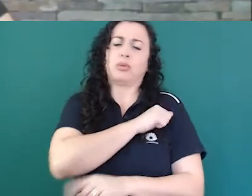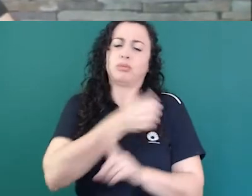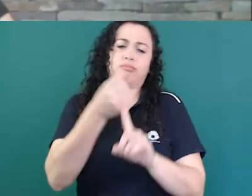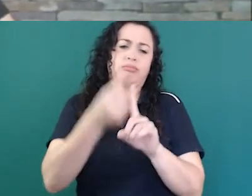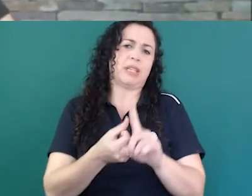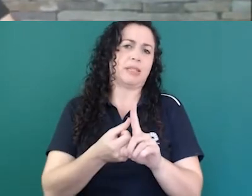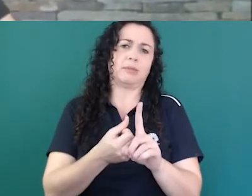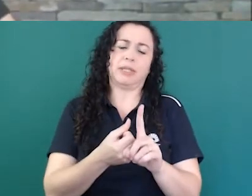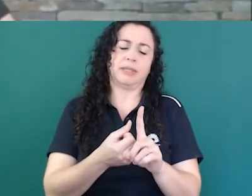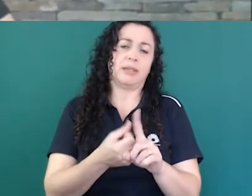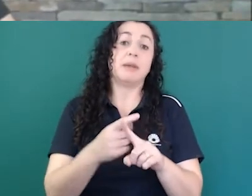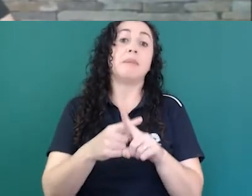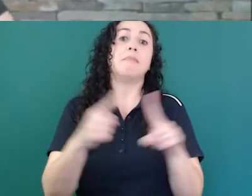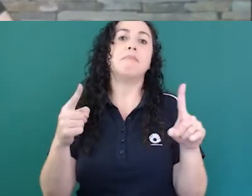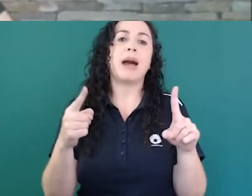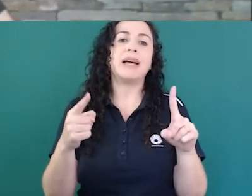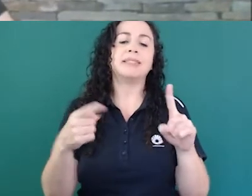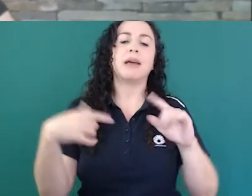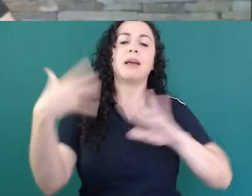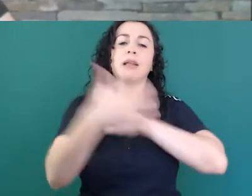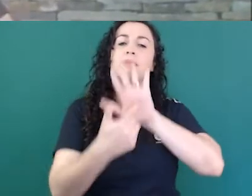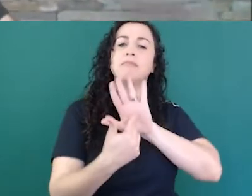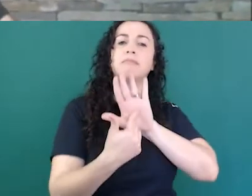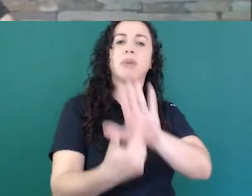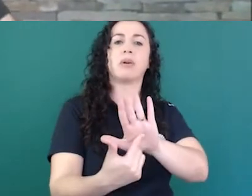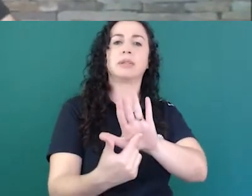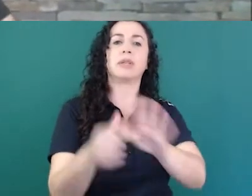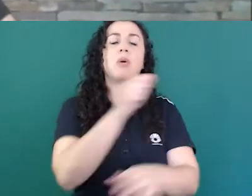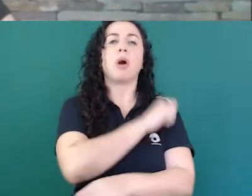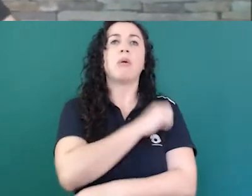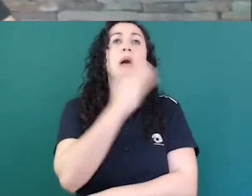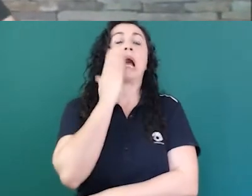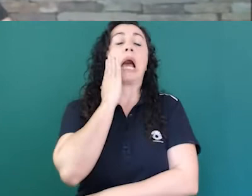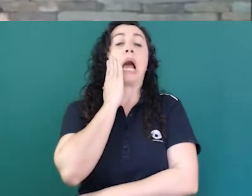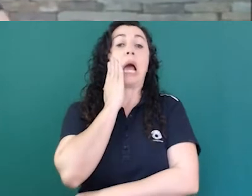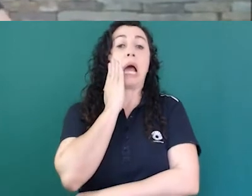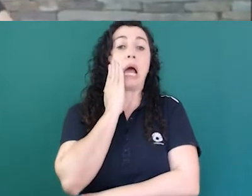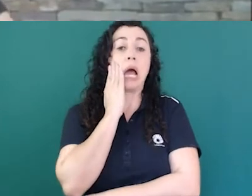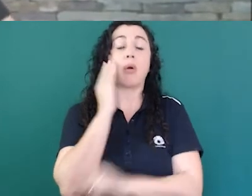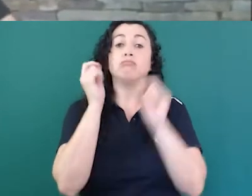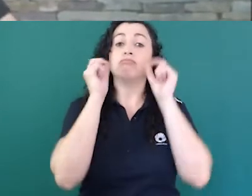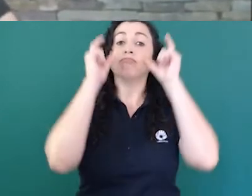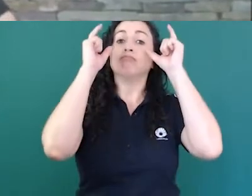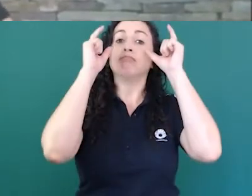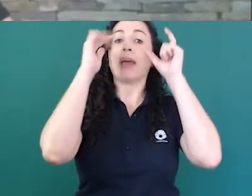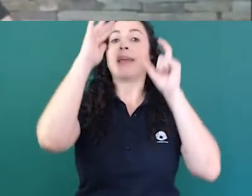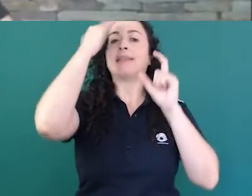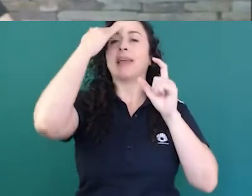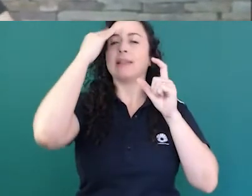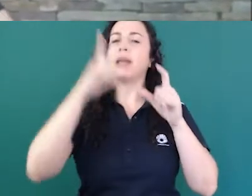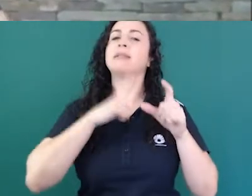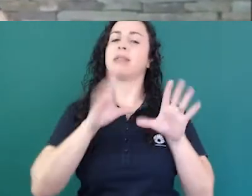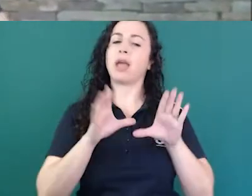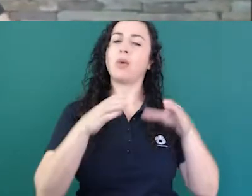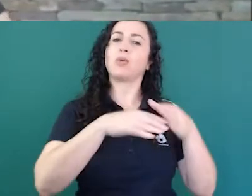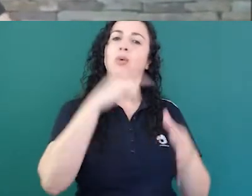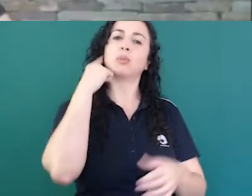existem essas minorias que eles existem e que a língua deles não é a língua oral é a língua de sinais então essa